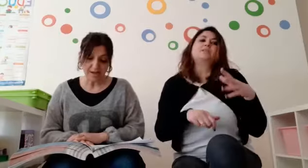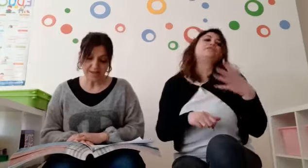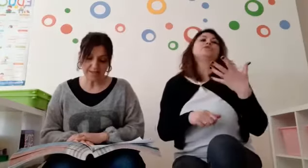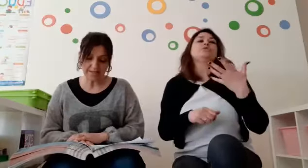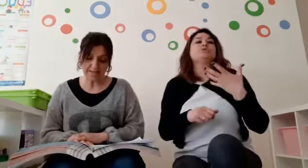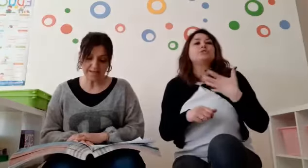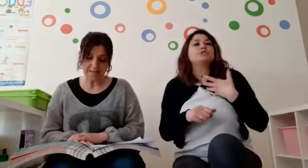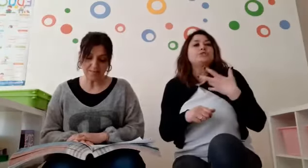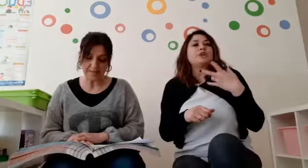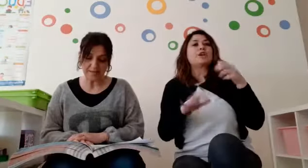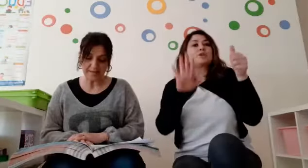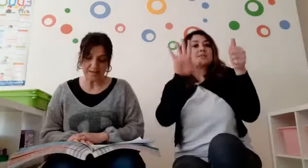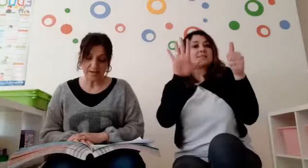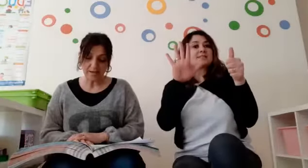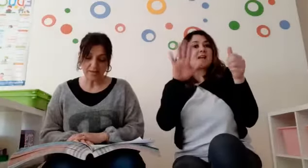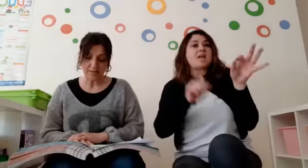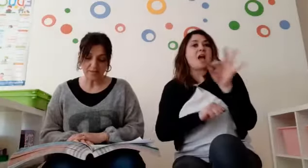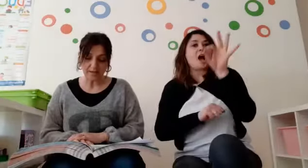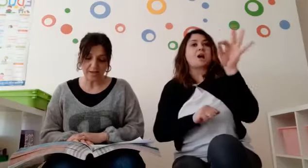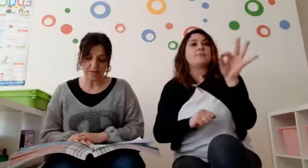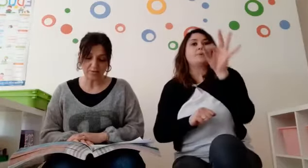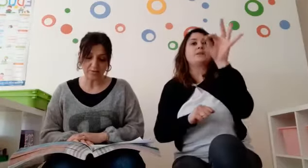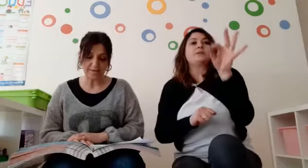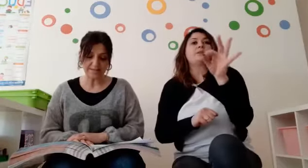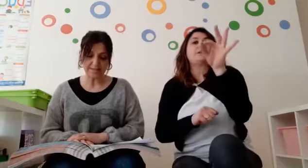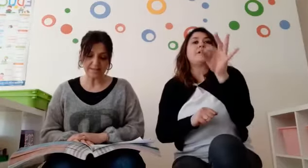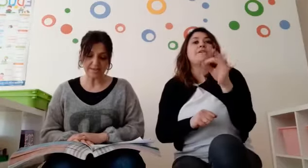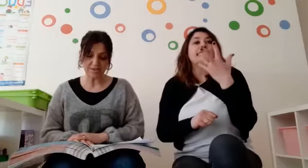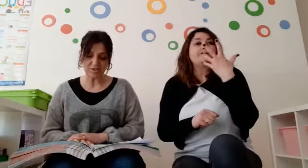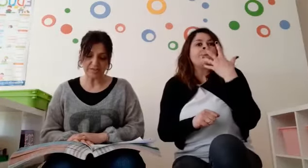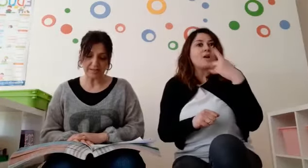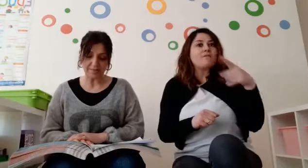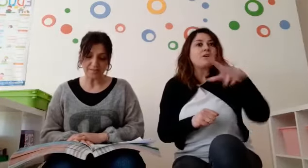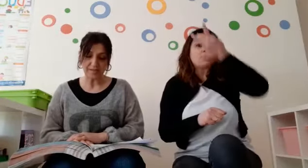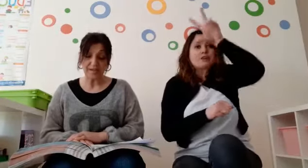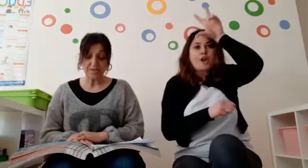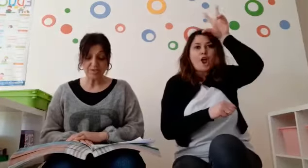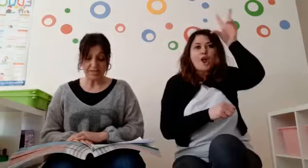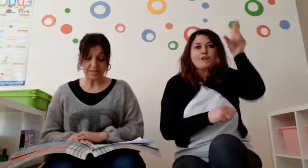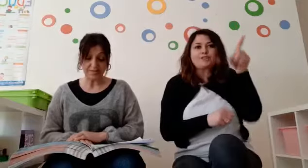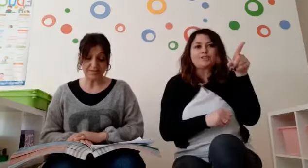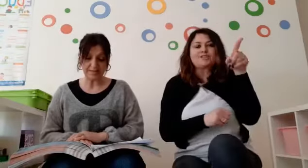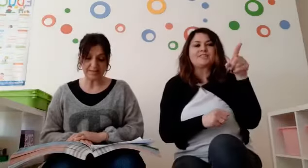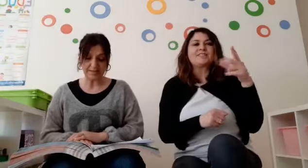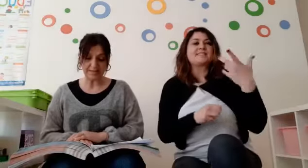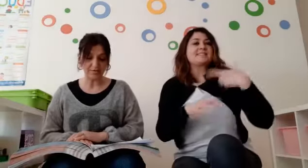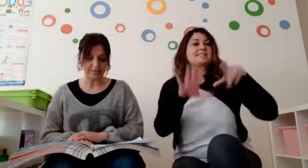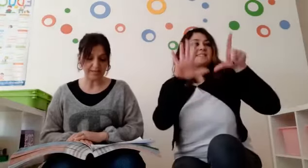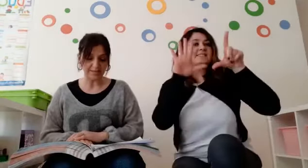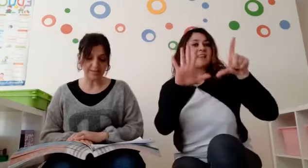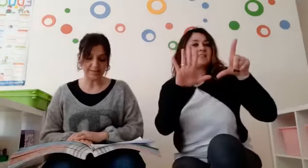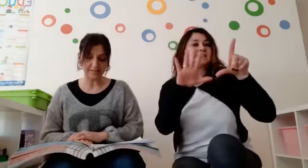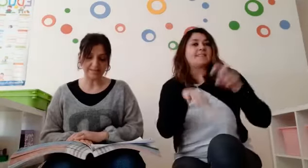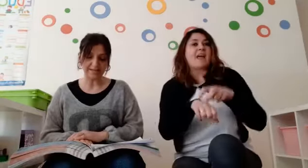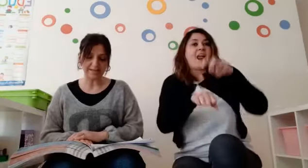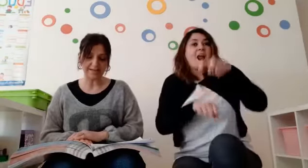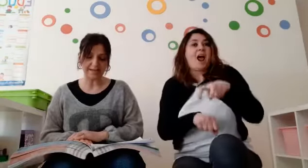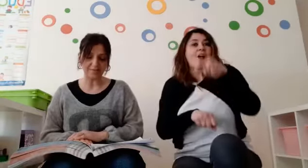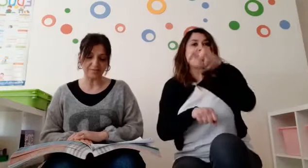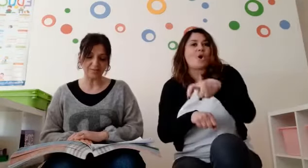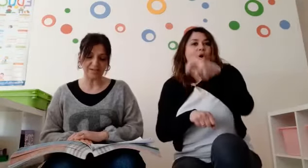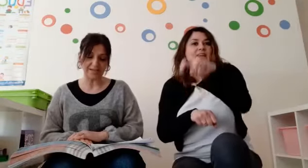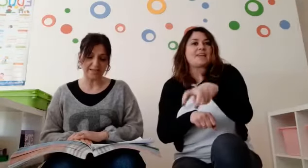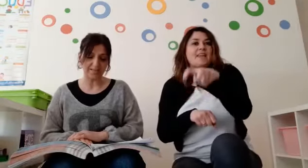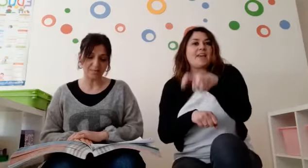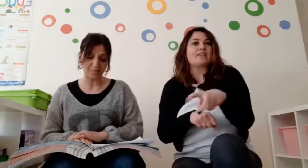'erano anche sei apine che volevano essere regine. C'erano sette ranocchiette che nel